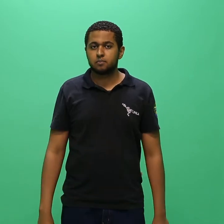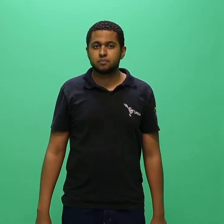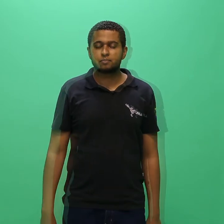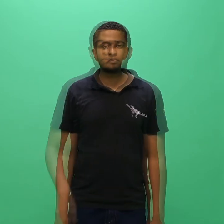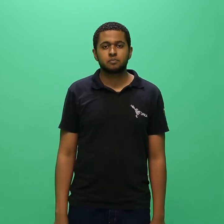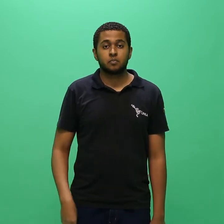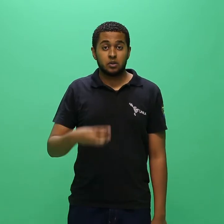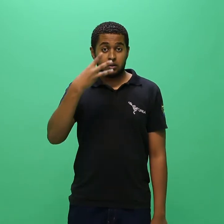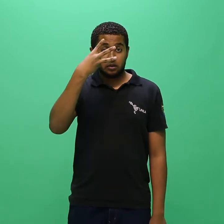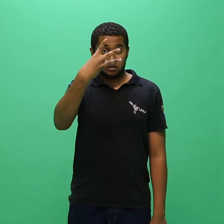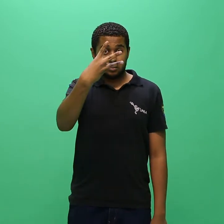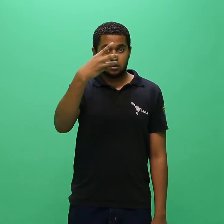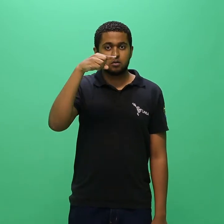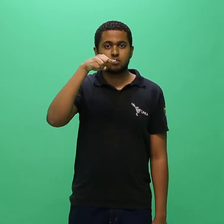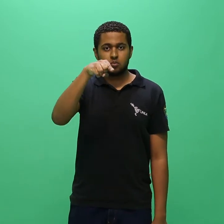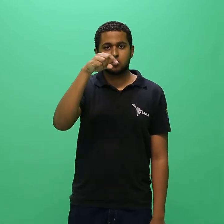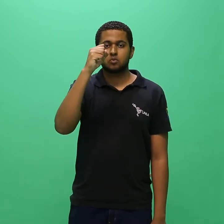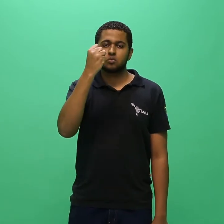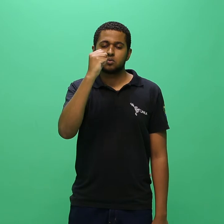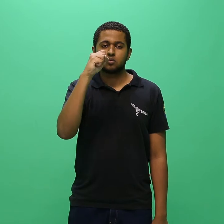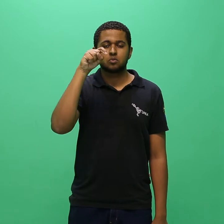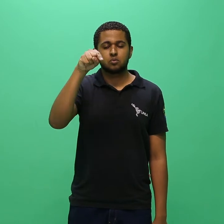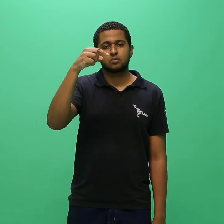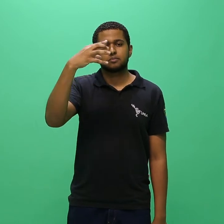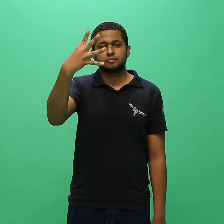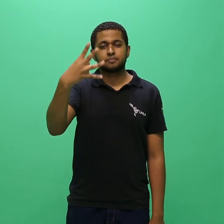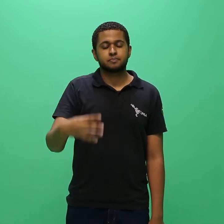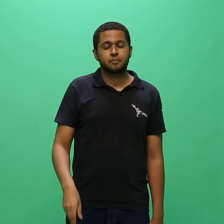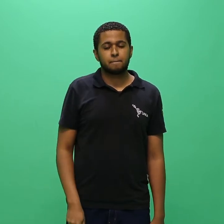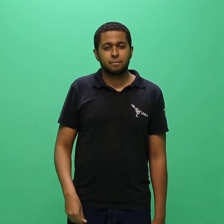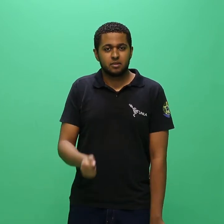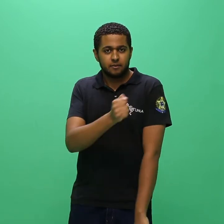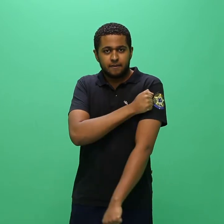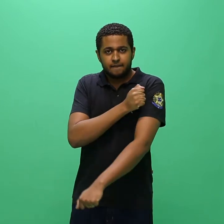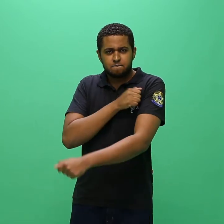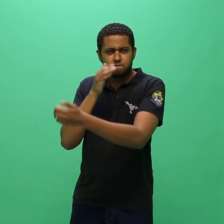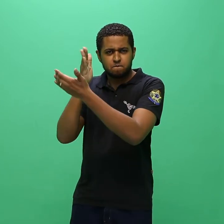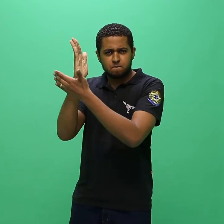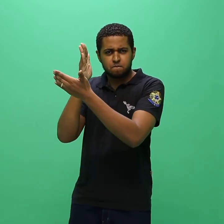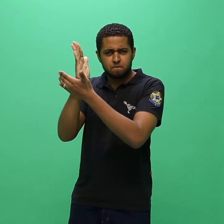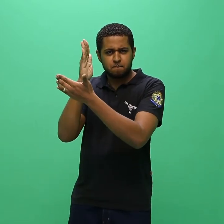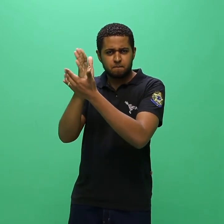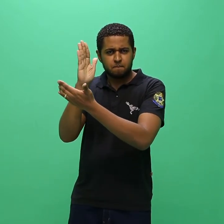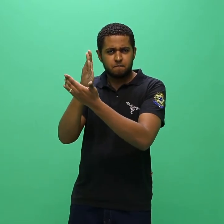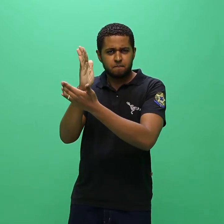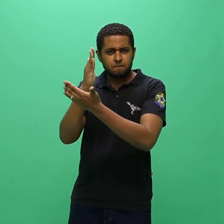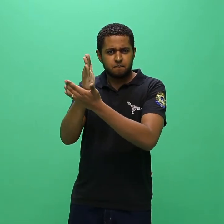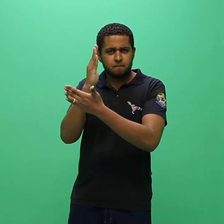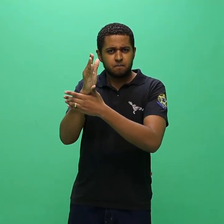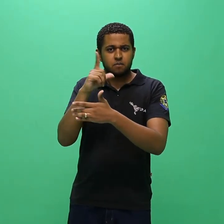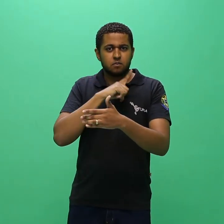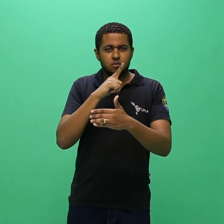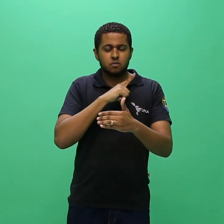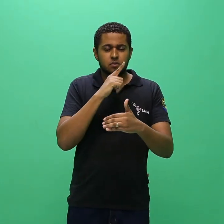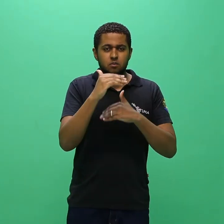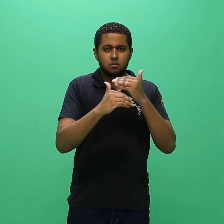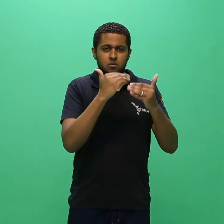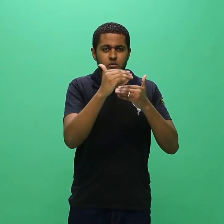3.8.4. Os aprovados em processo de reopção de curso serão